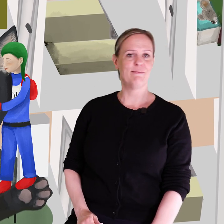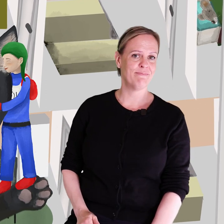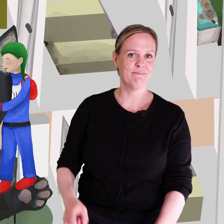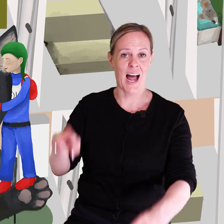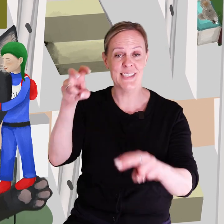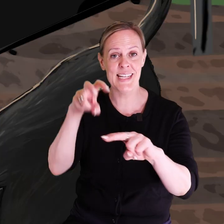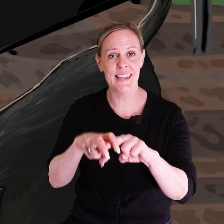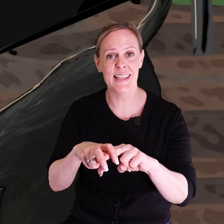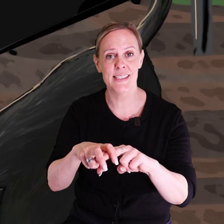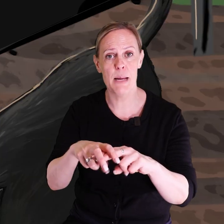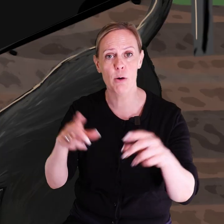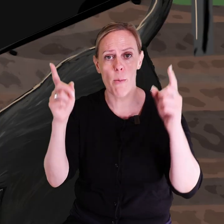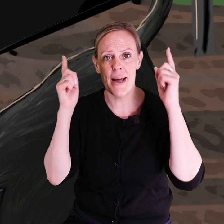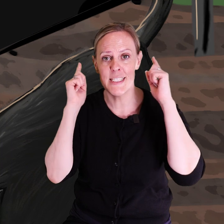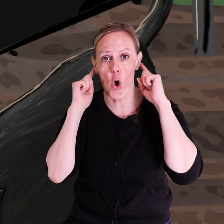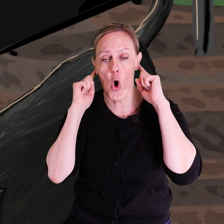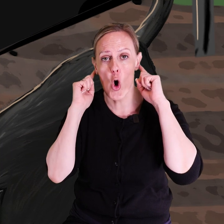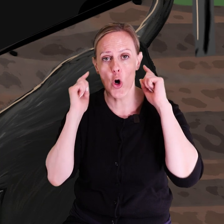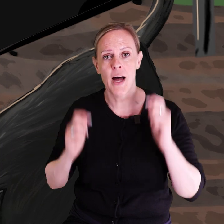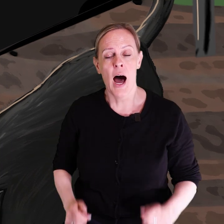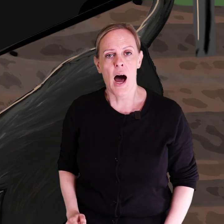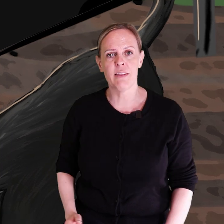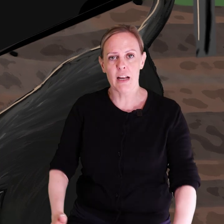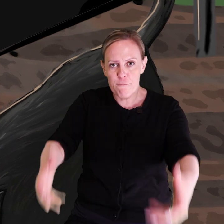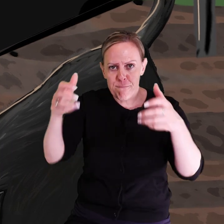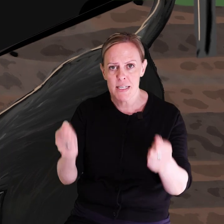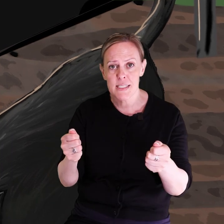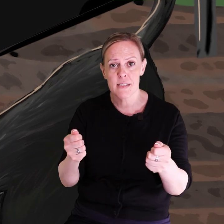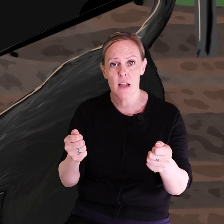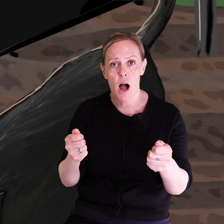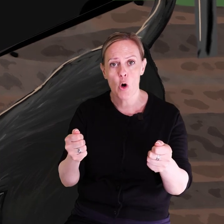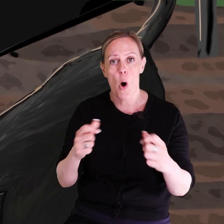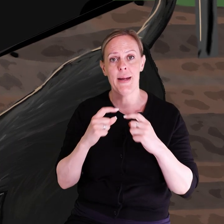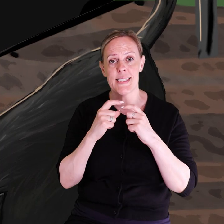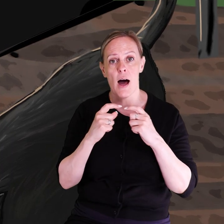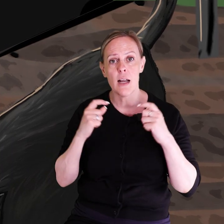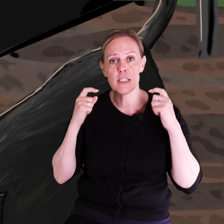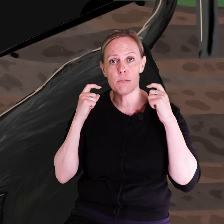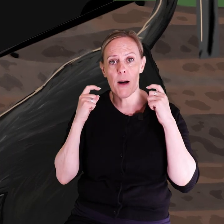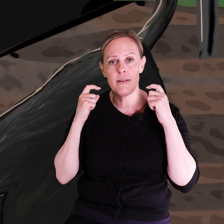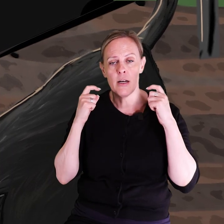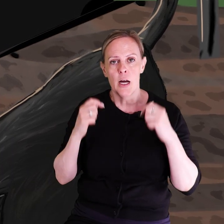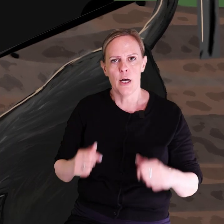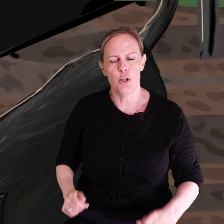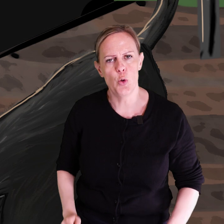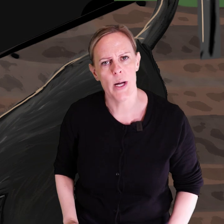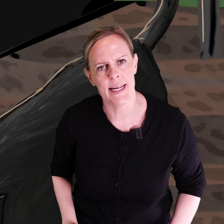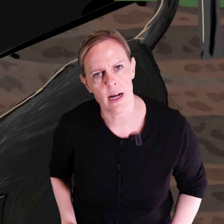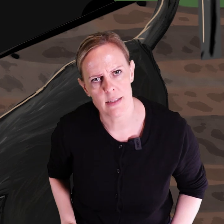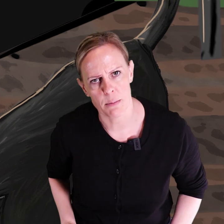Han sätter sig bakom hennes åron. Han tar ett fast tag om hennes halsband. Nu är det dags att